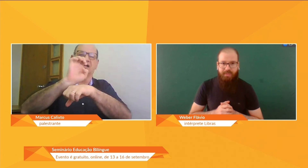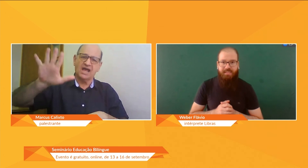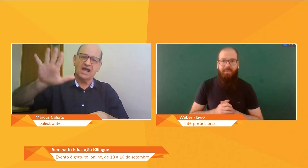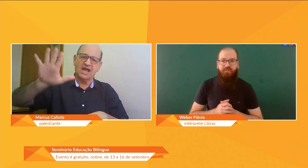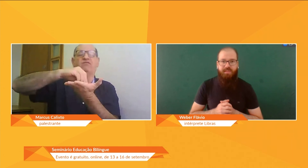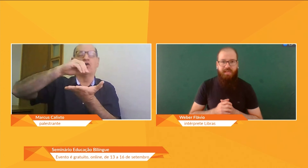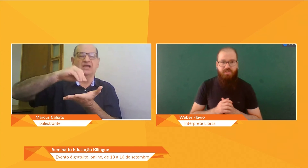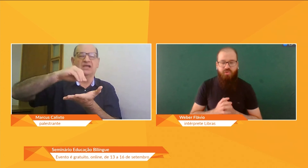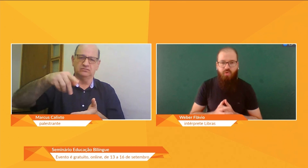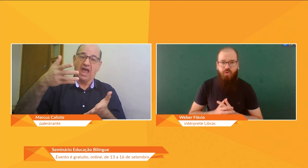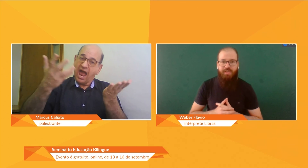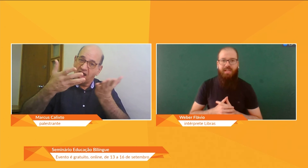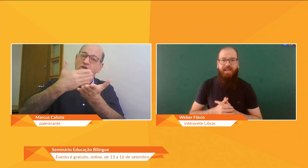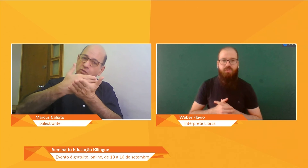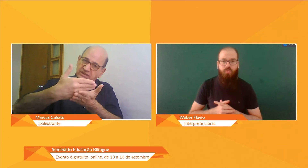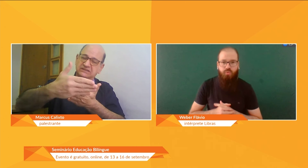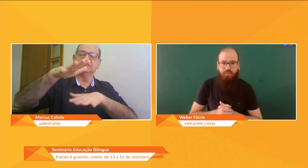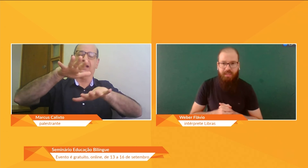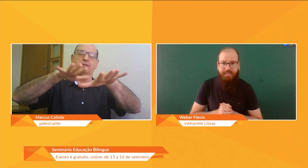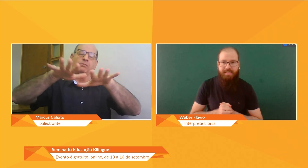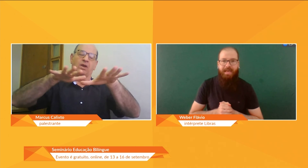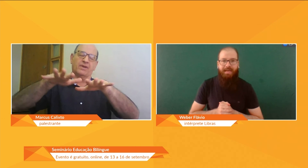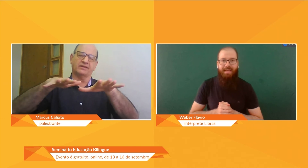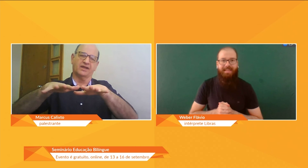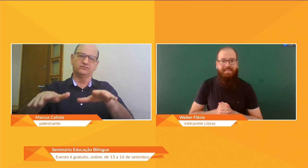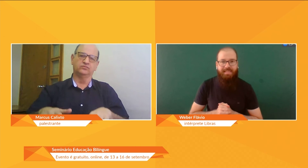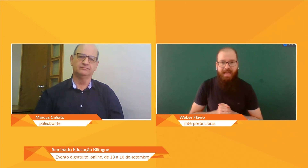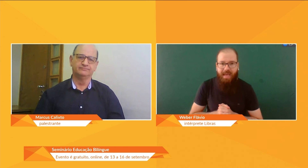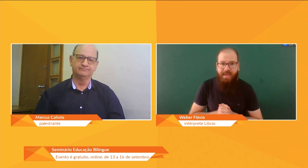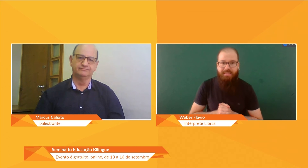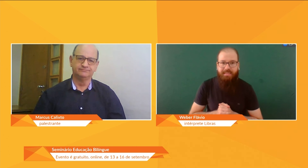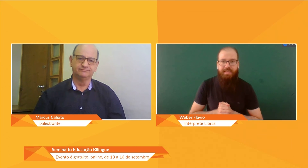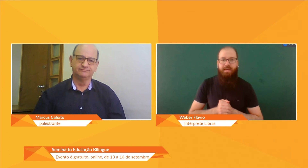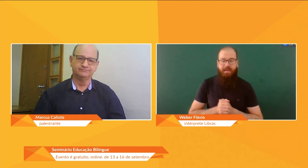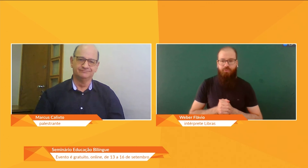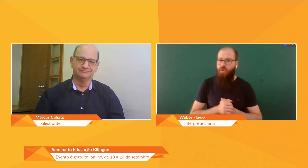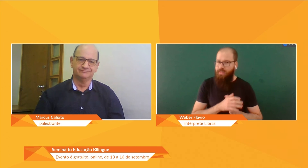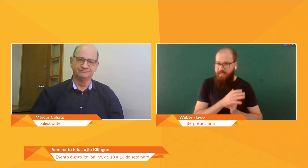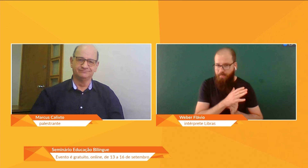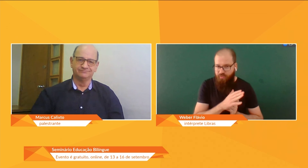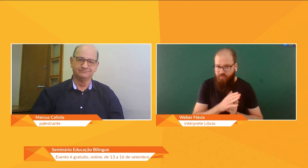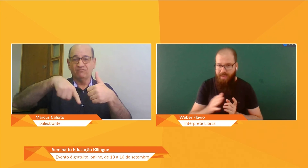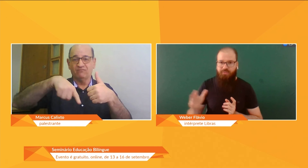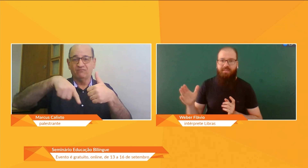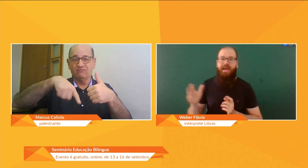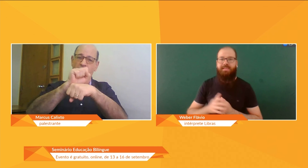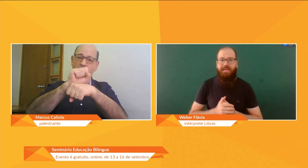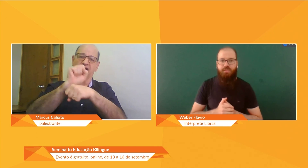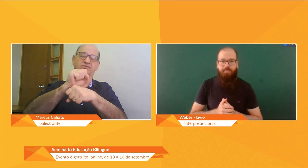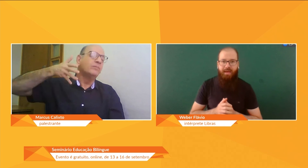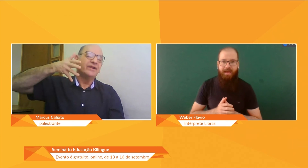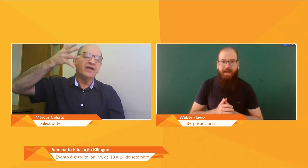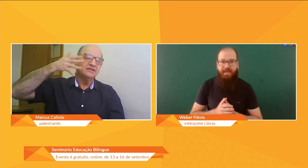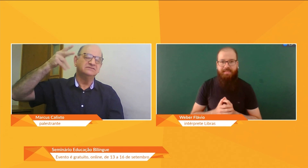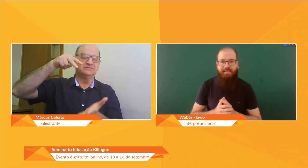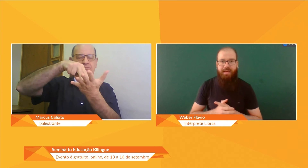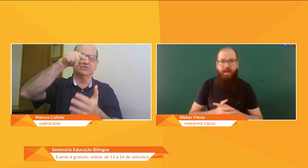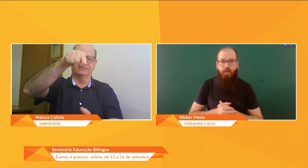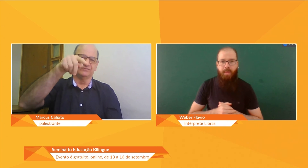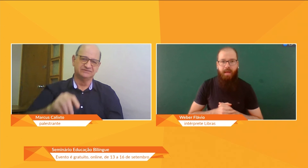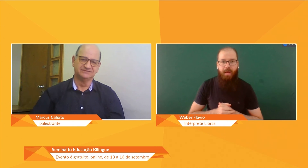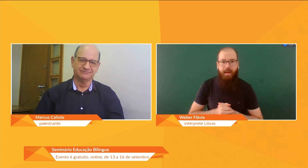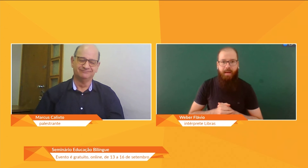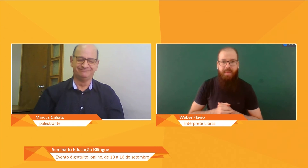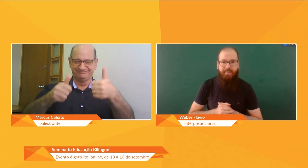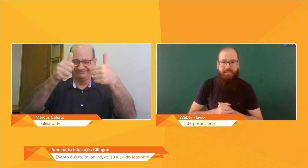panorâmico das manifestações, das lutas, das leis. Todo esse movimento em 10 anos para cá será